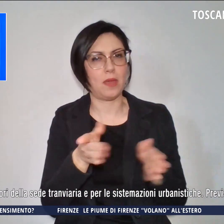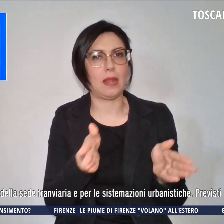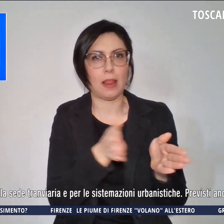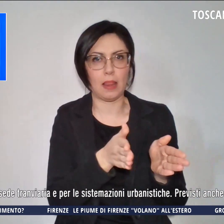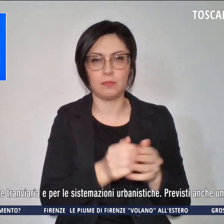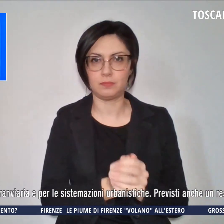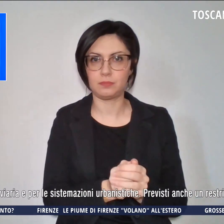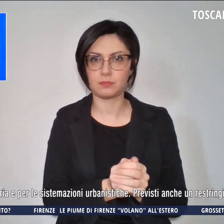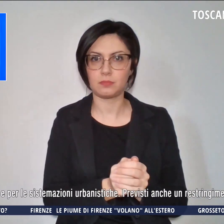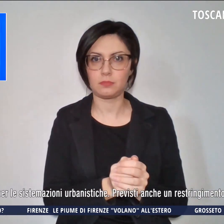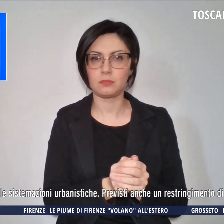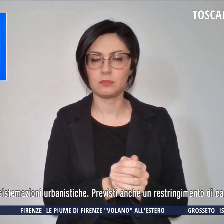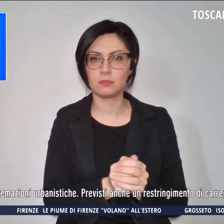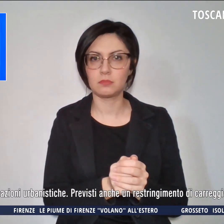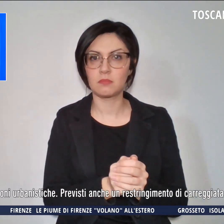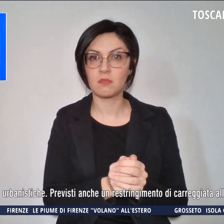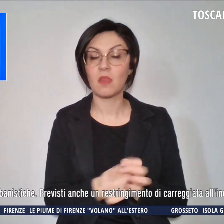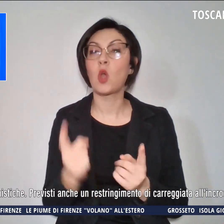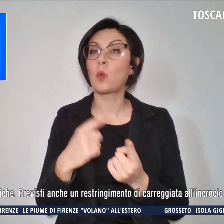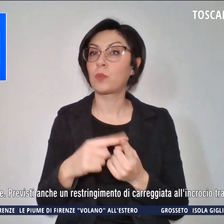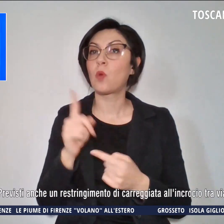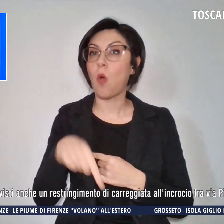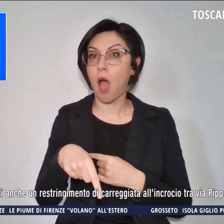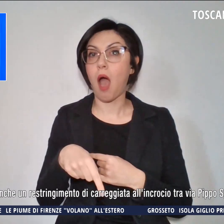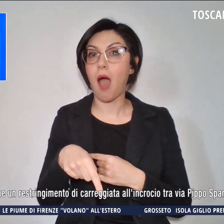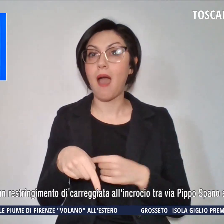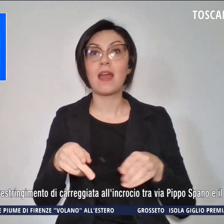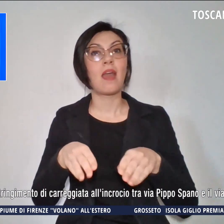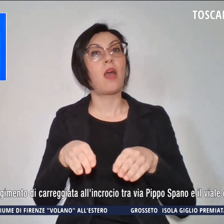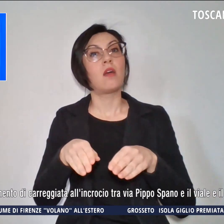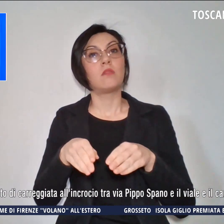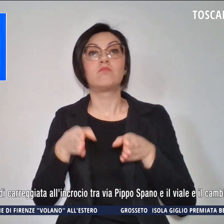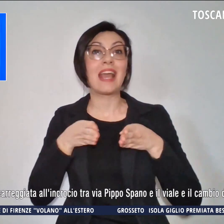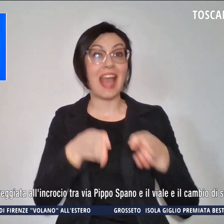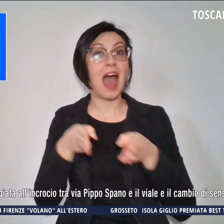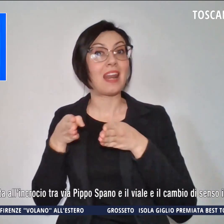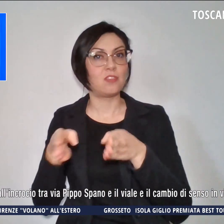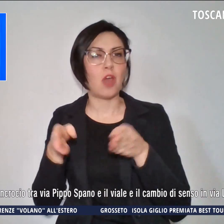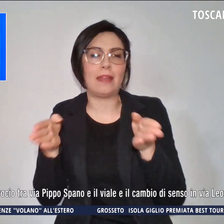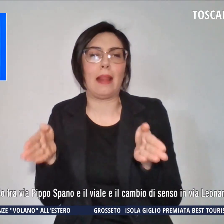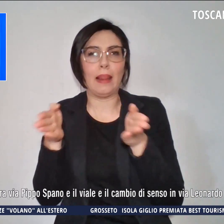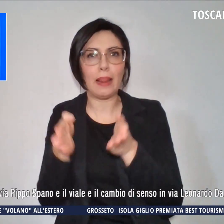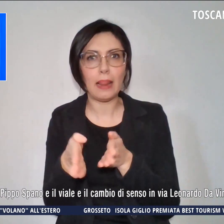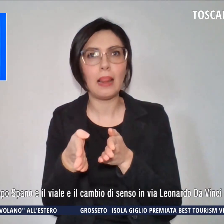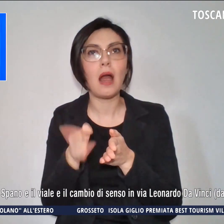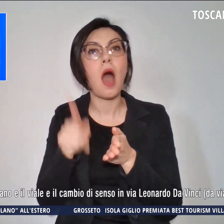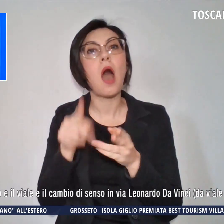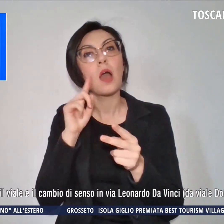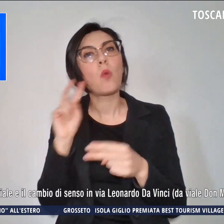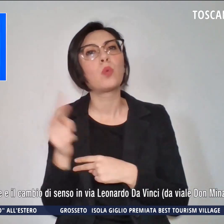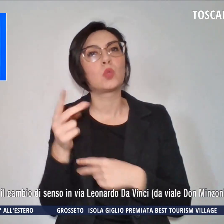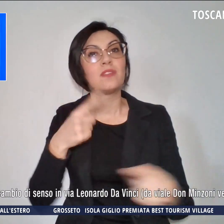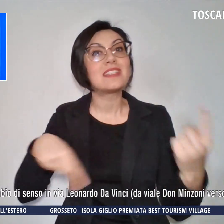Ci saranno restringimenti di carreggiate e dal punto di vista della circolazione